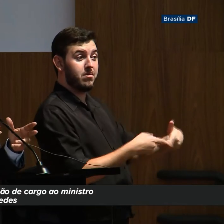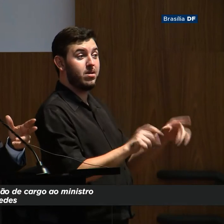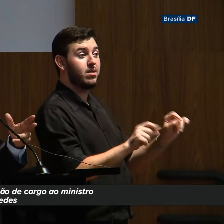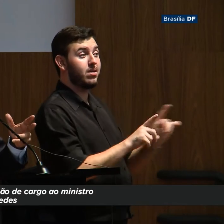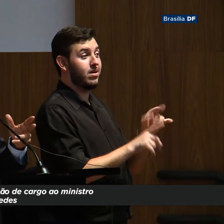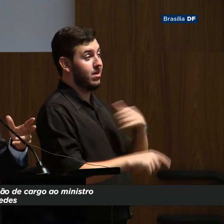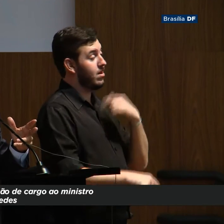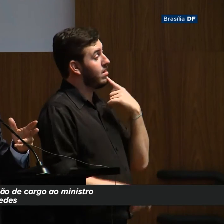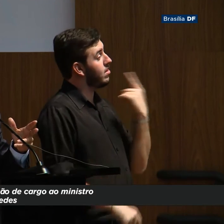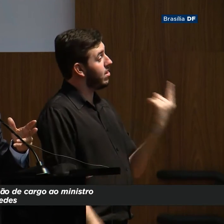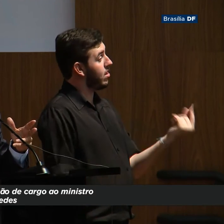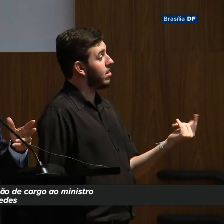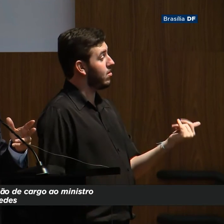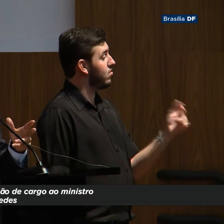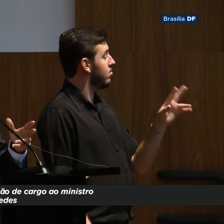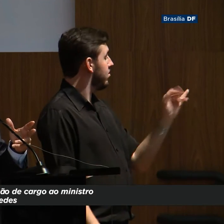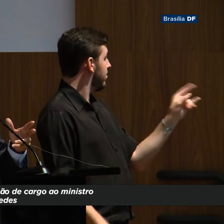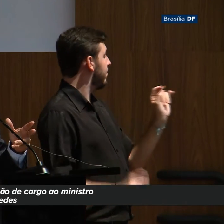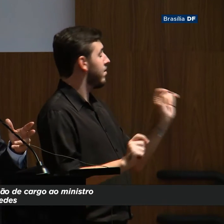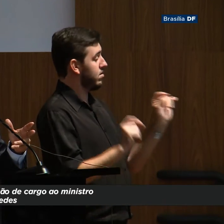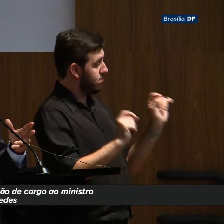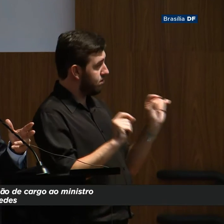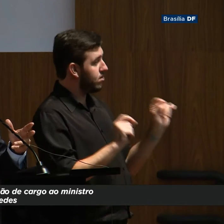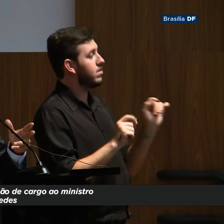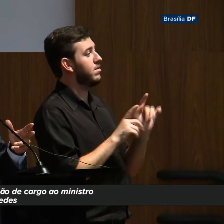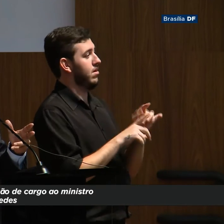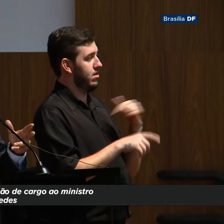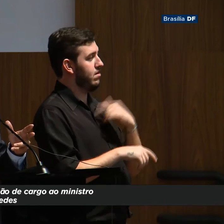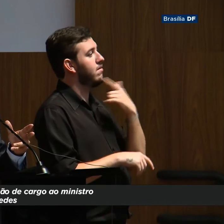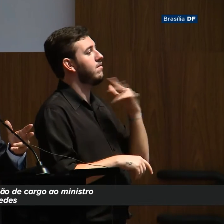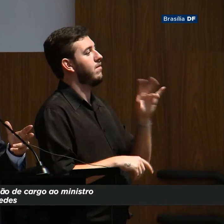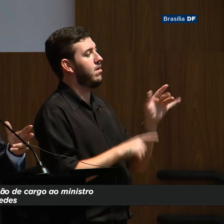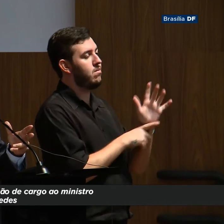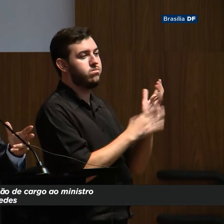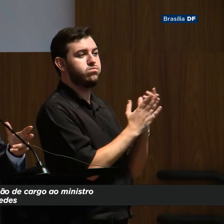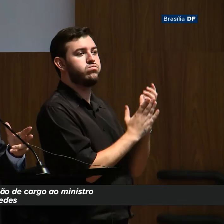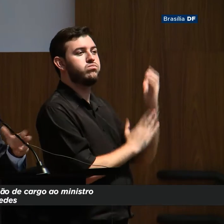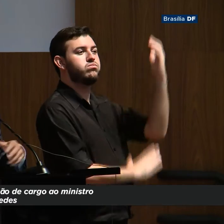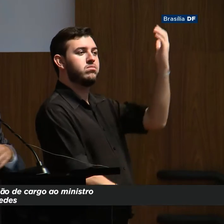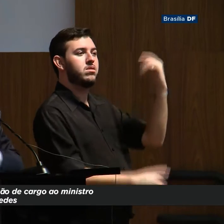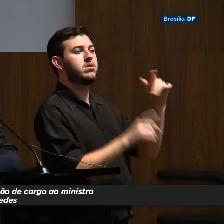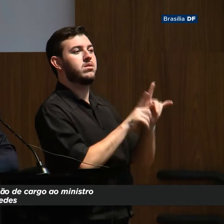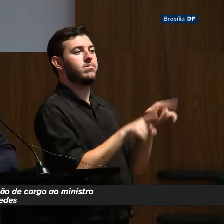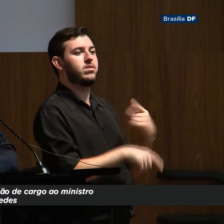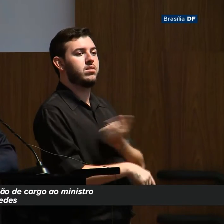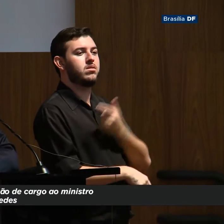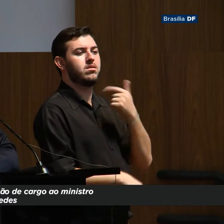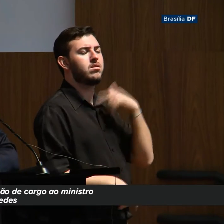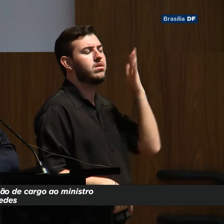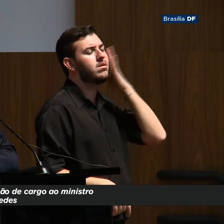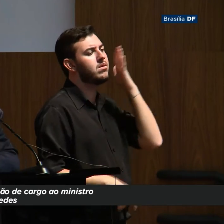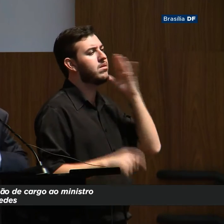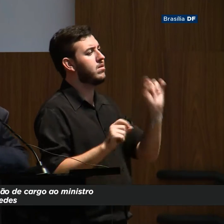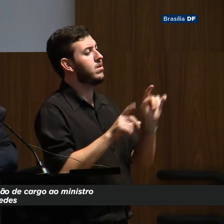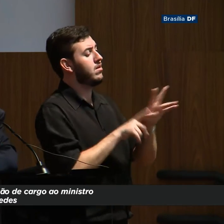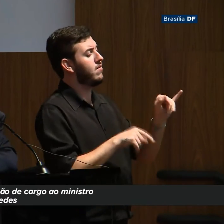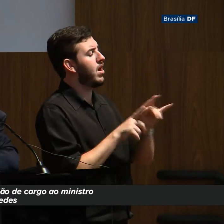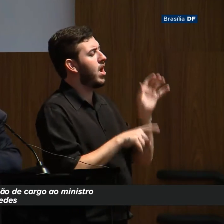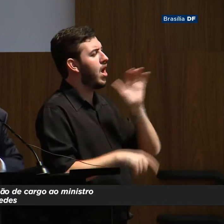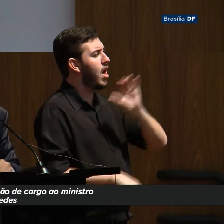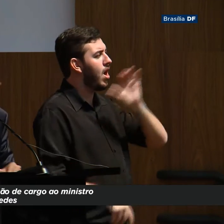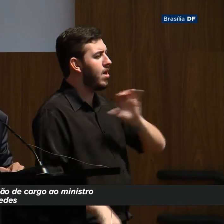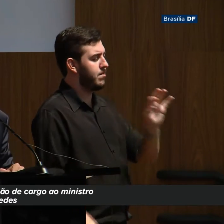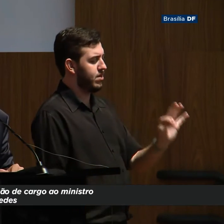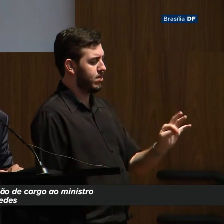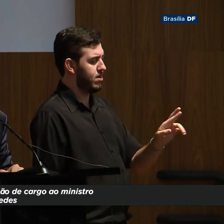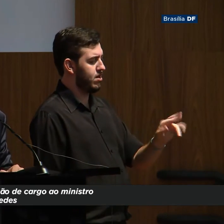aprovada, você tem que ir desacelerando também a implementação da simplificação tributária. E se você fizer isso,